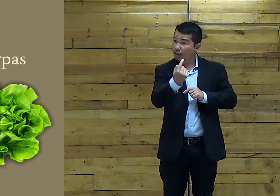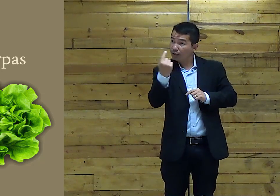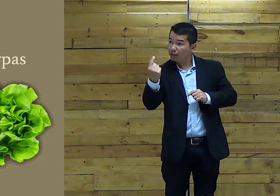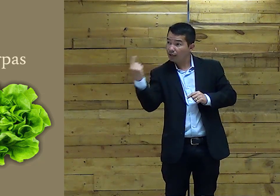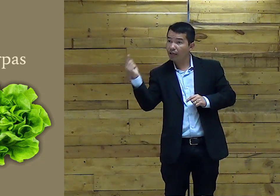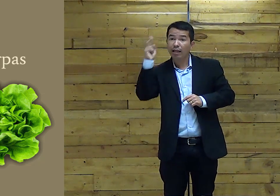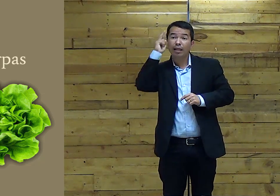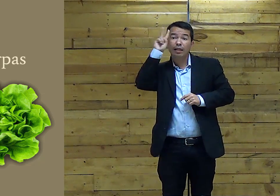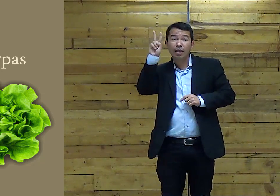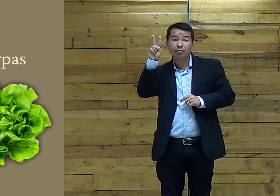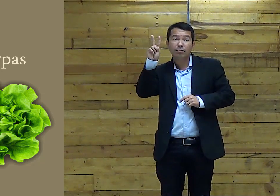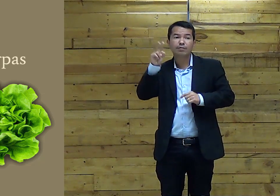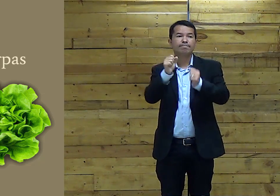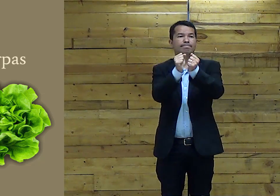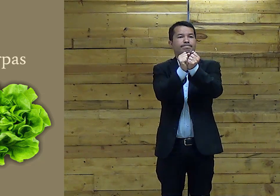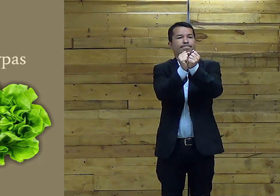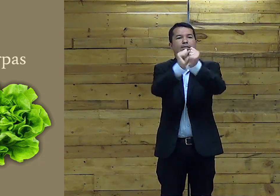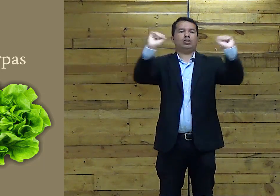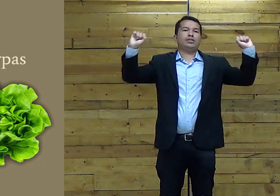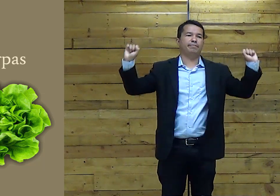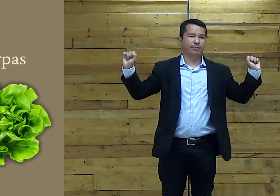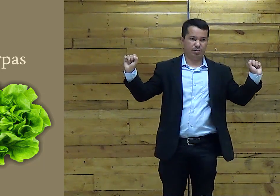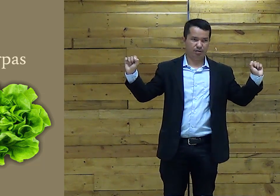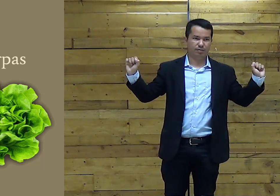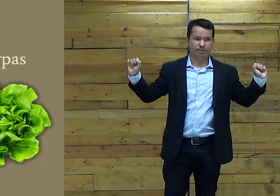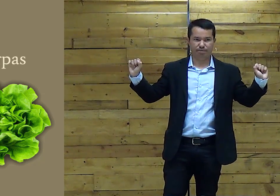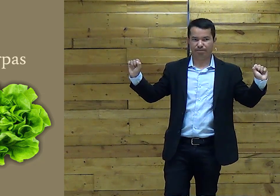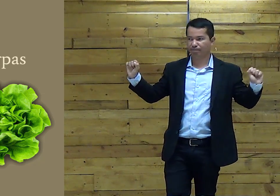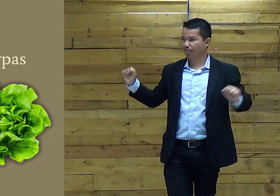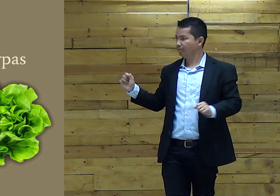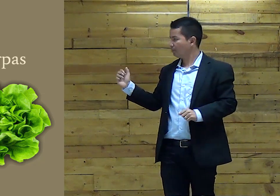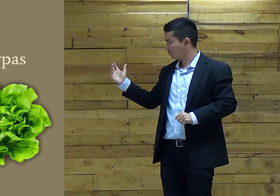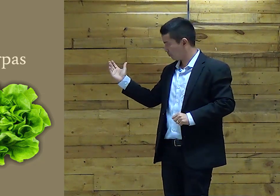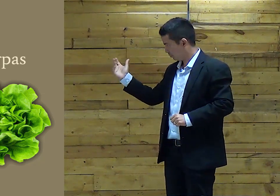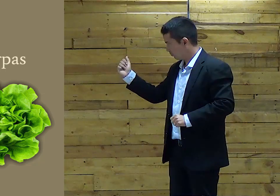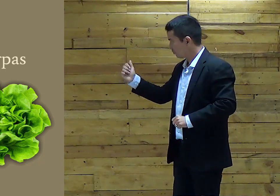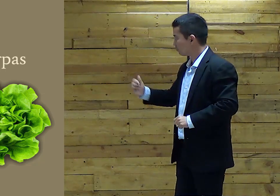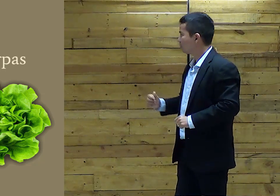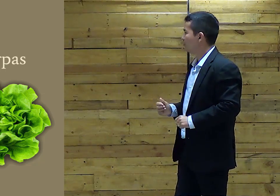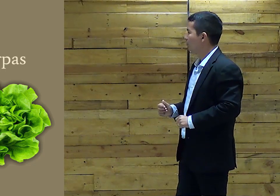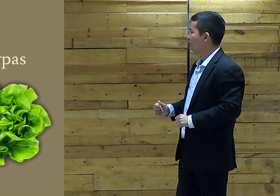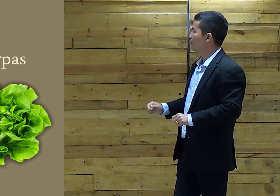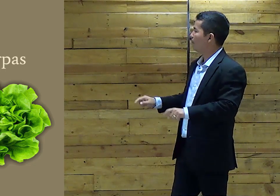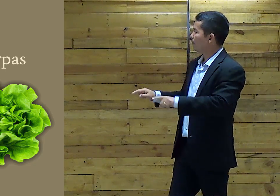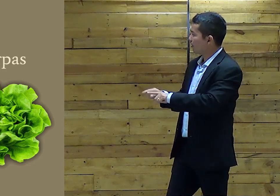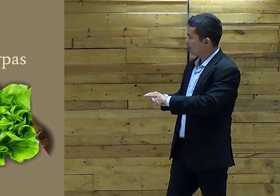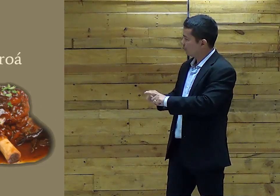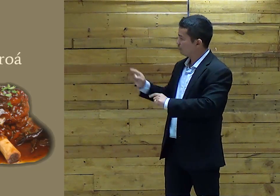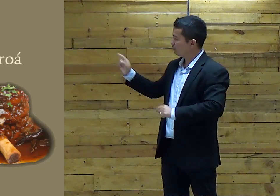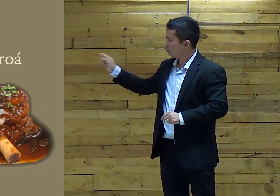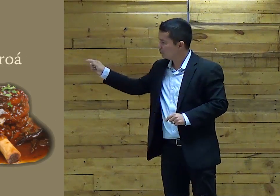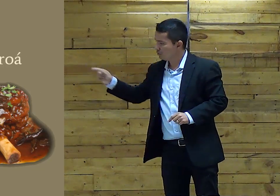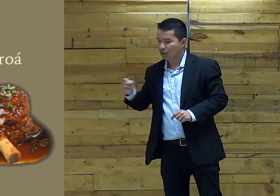Diferente Mas Tudo Todas as coisas Têm a ver Com a libertação Dos escravos